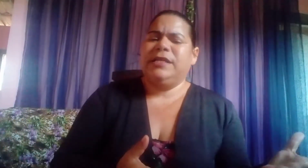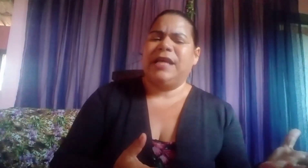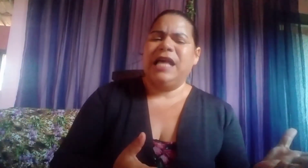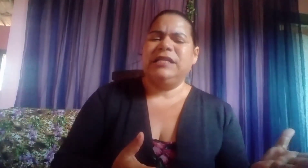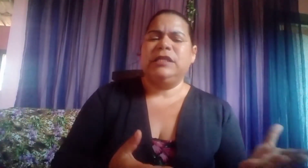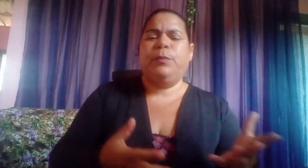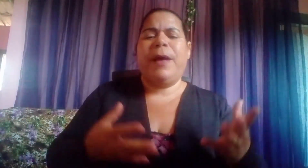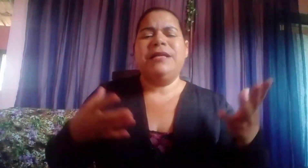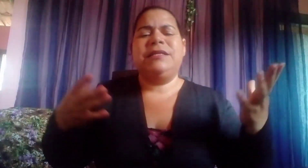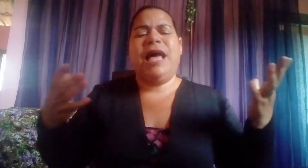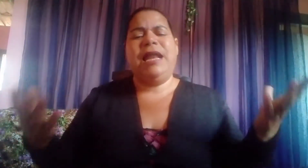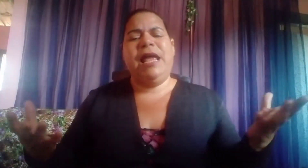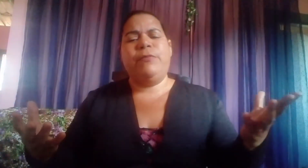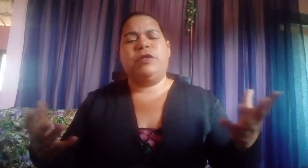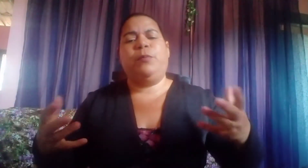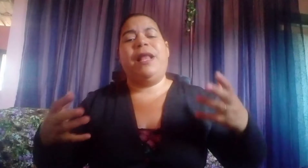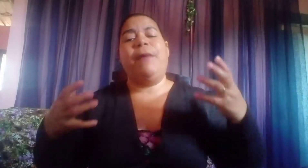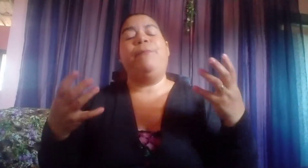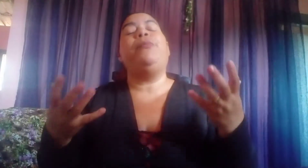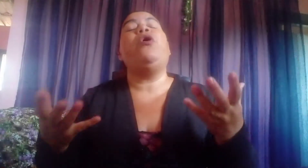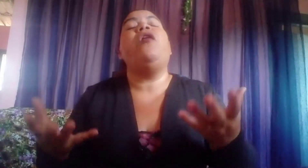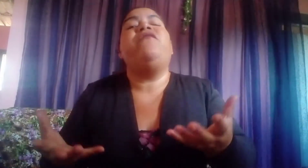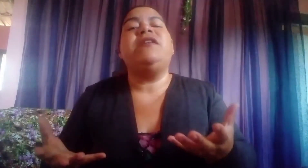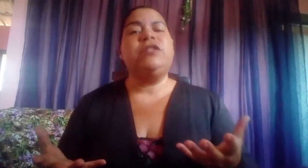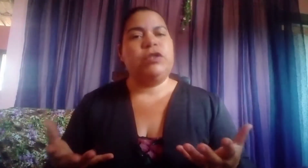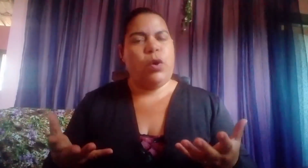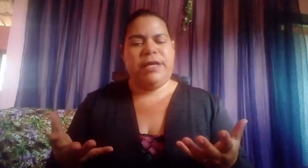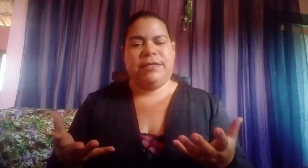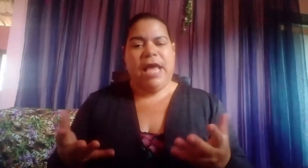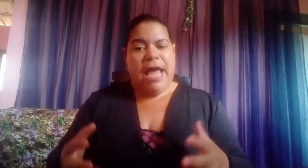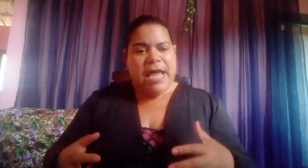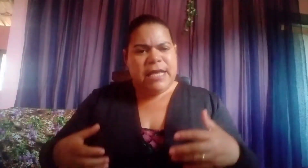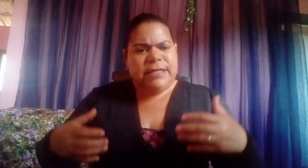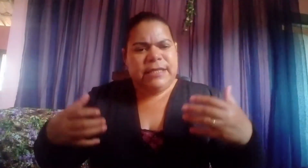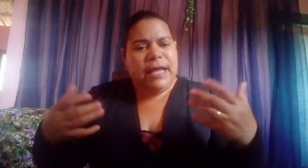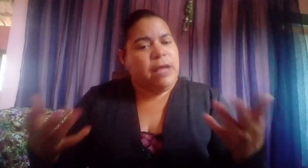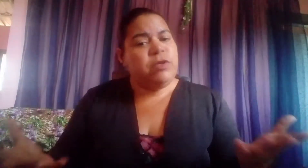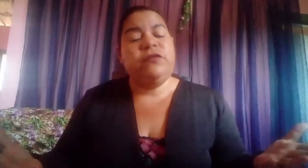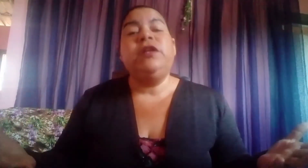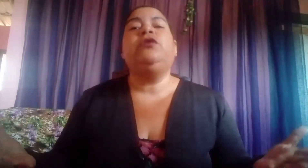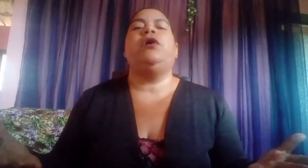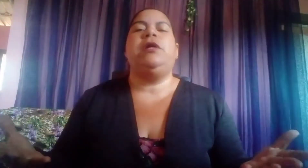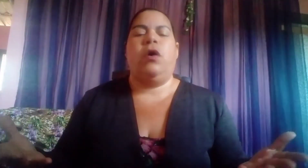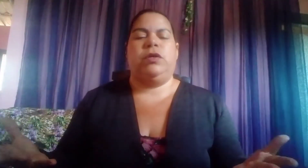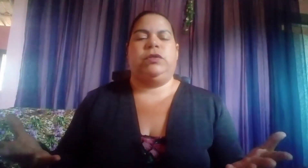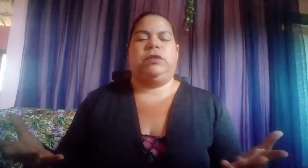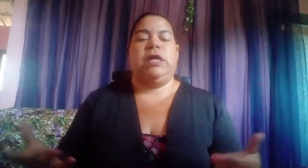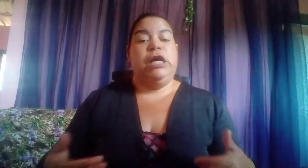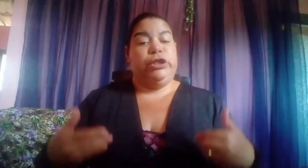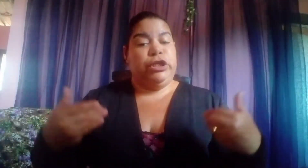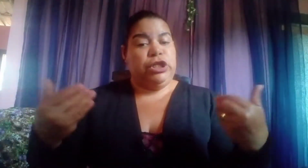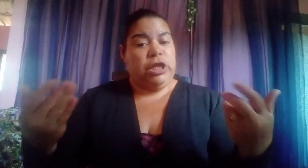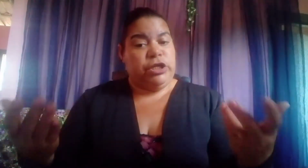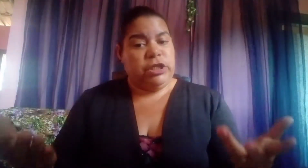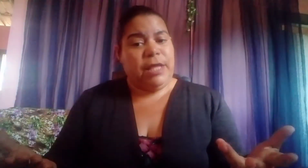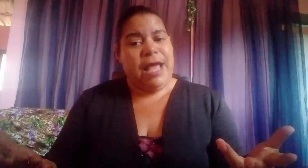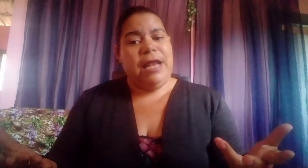asas, Passaremos pelas provações e seremos vitoriosos. Distante dele,